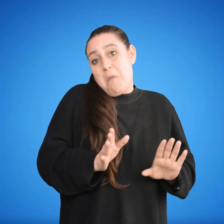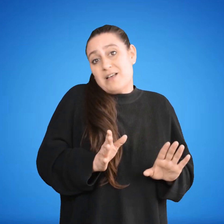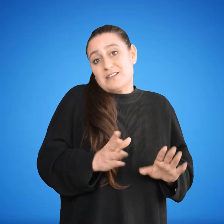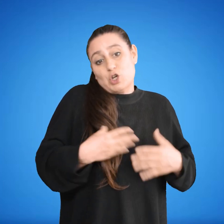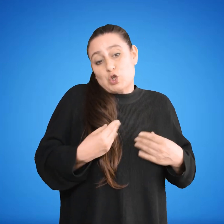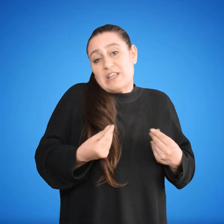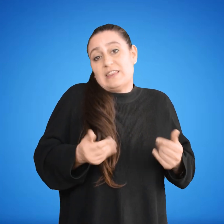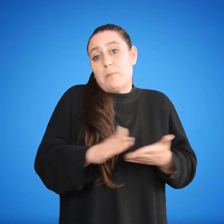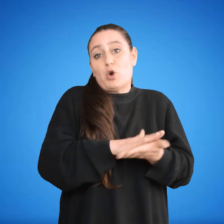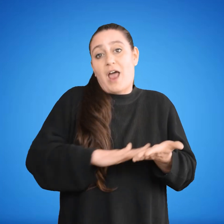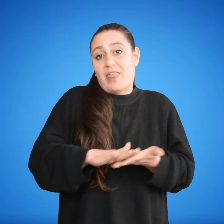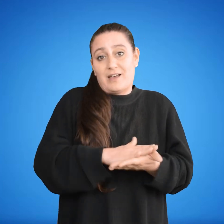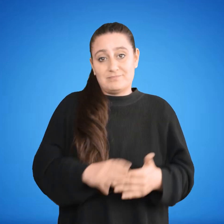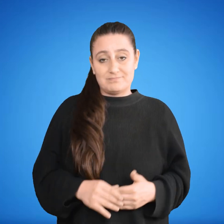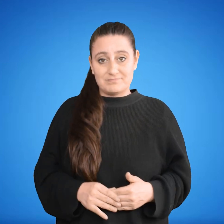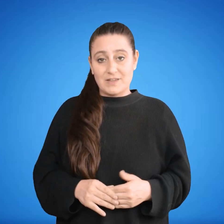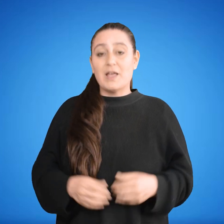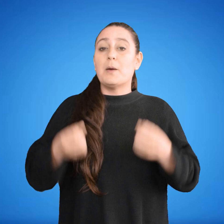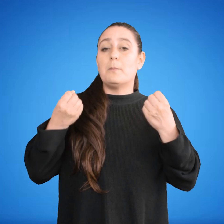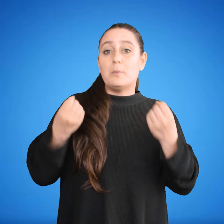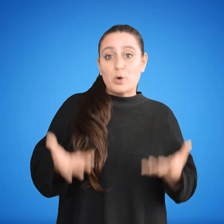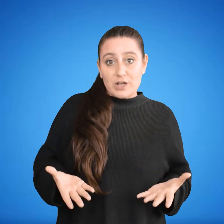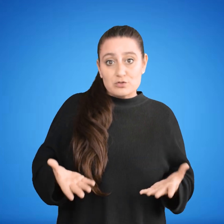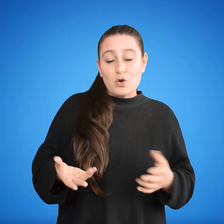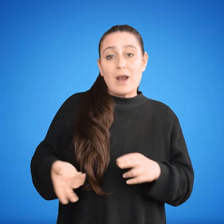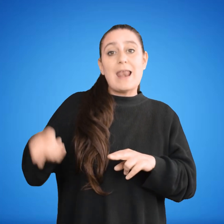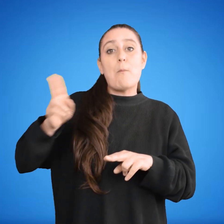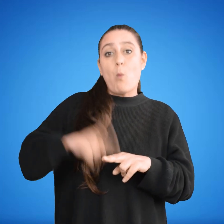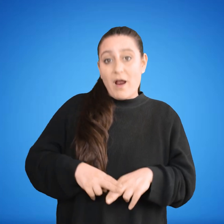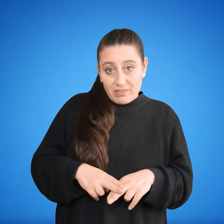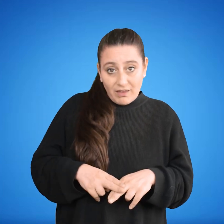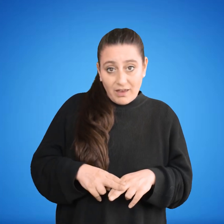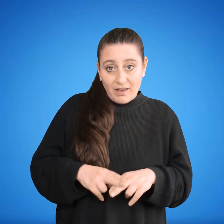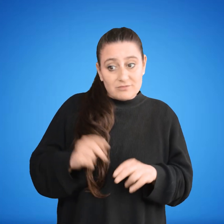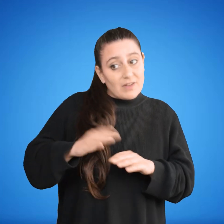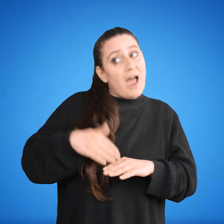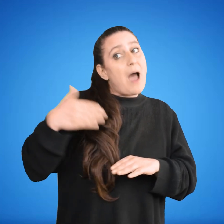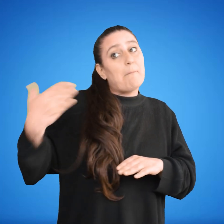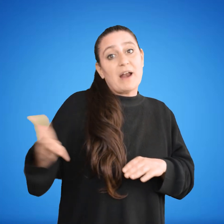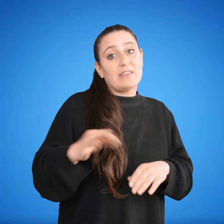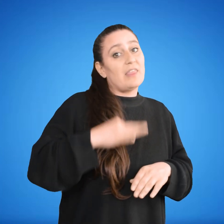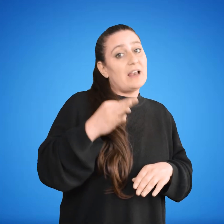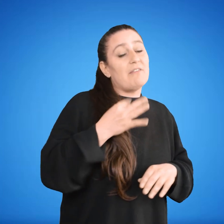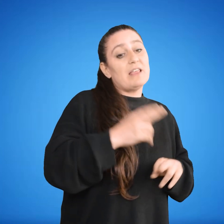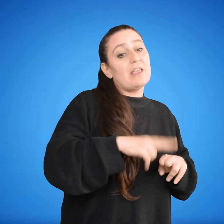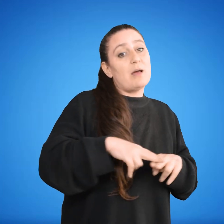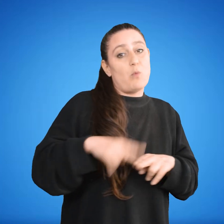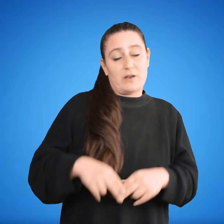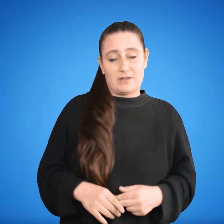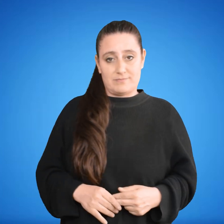por lógica, ya no existimos y no puede afectarnos. Por eso, la muerte es ajena o